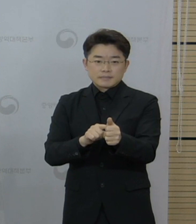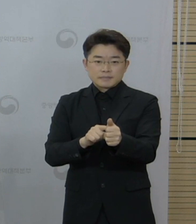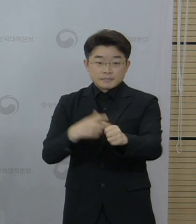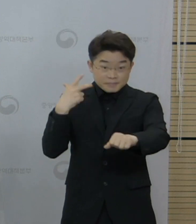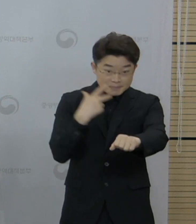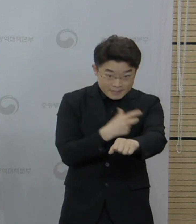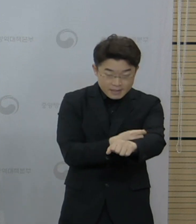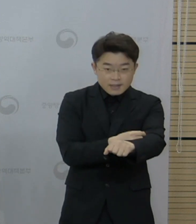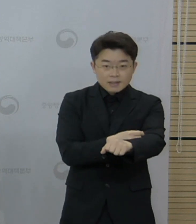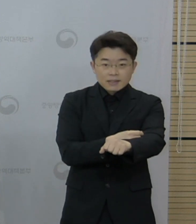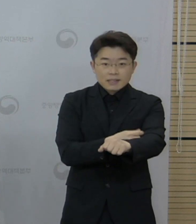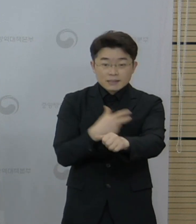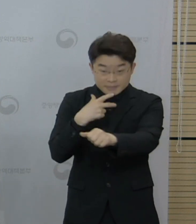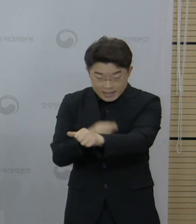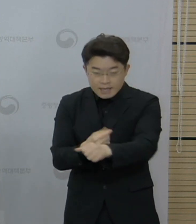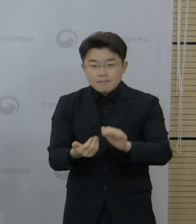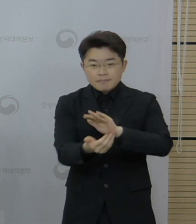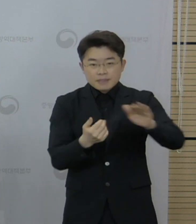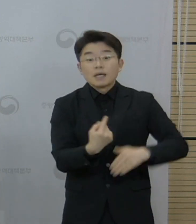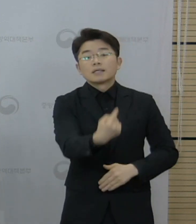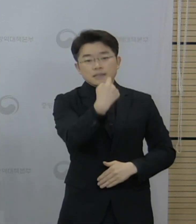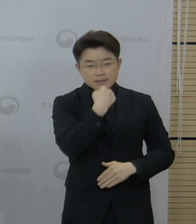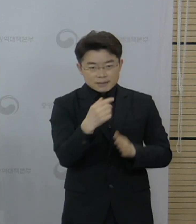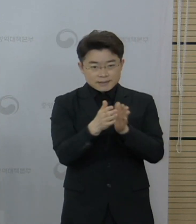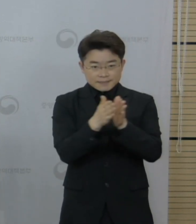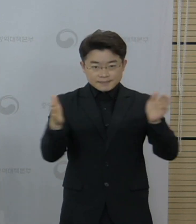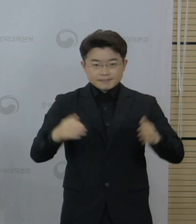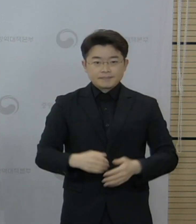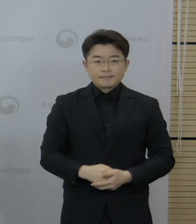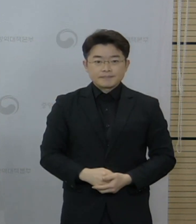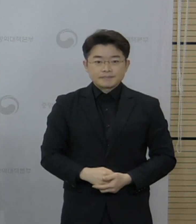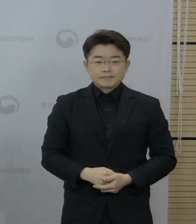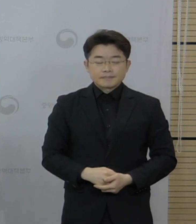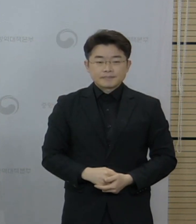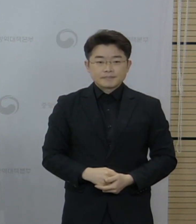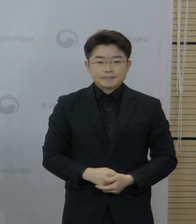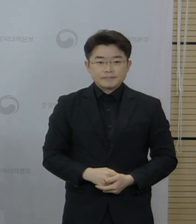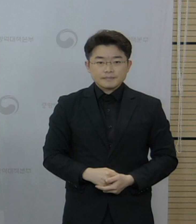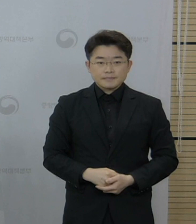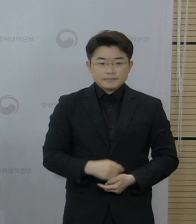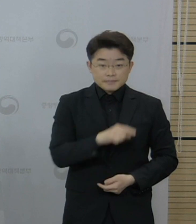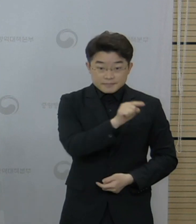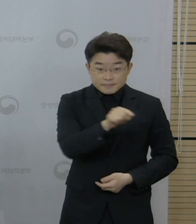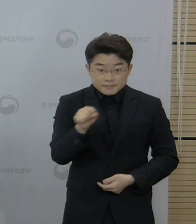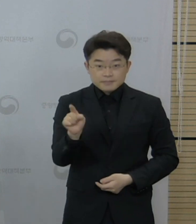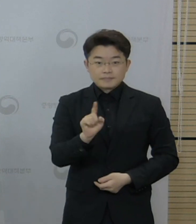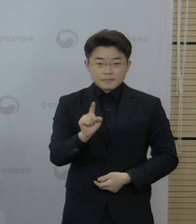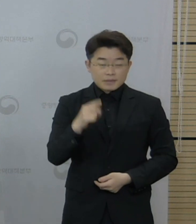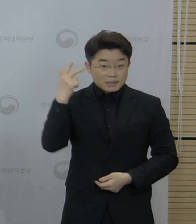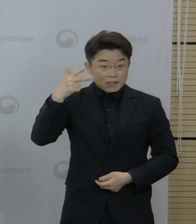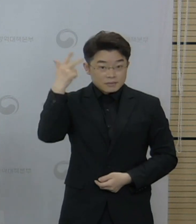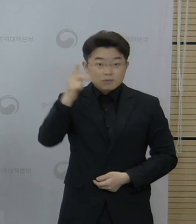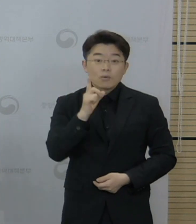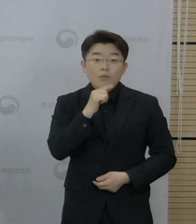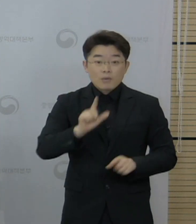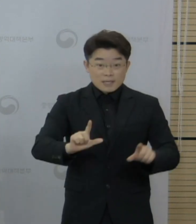예방접종 사전 예약이 시작됩니다. 이들 대상자에 대해서는 다음 주 월요일부터